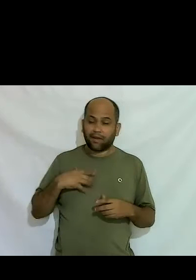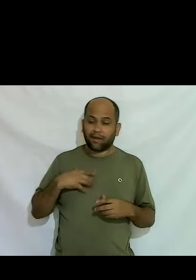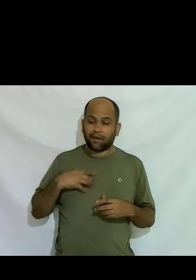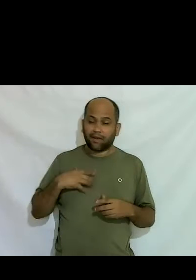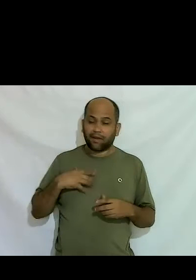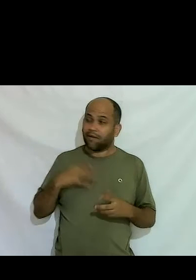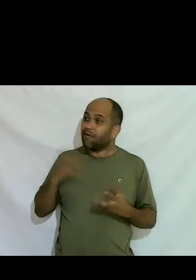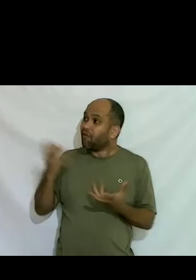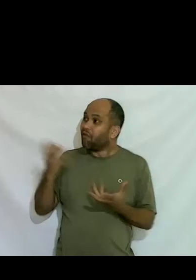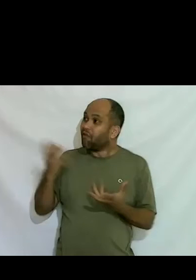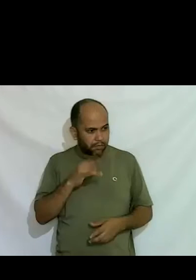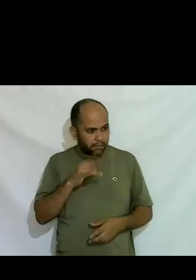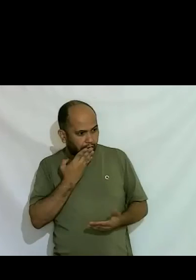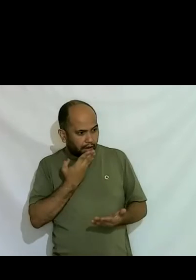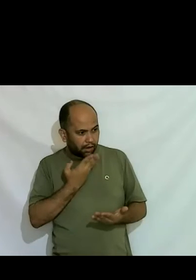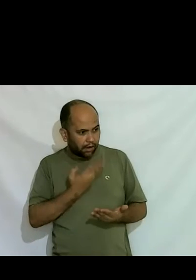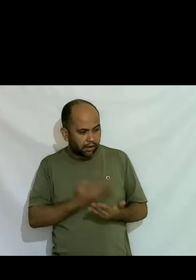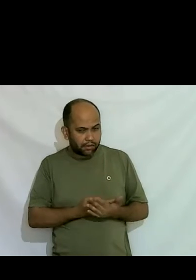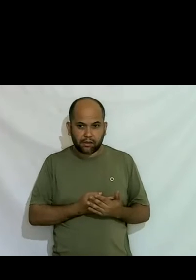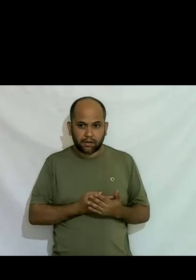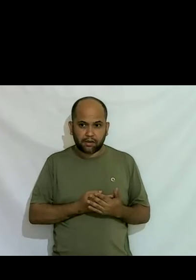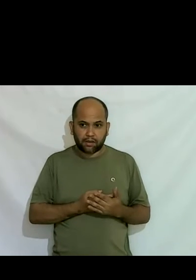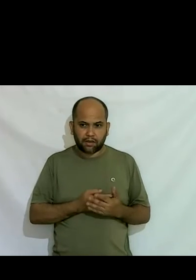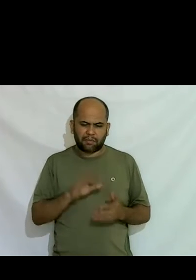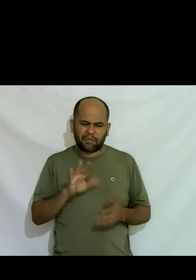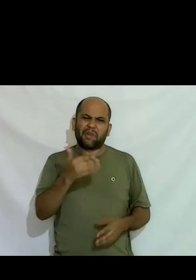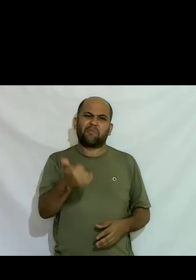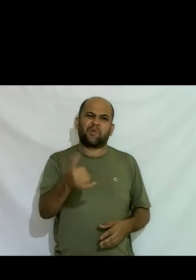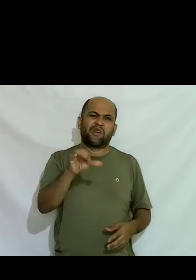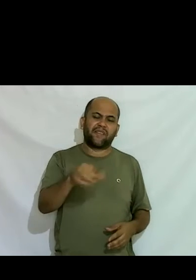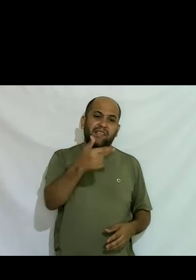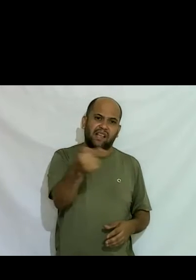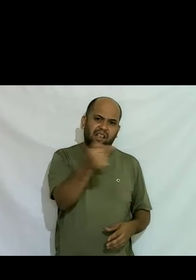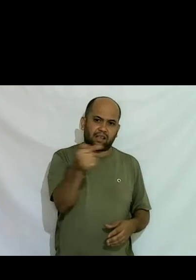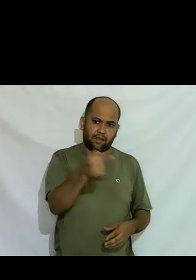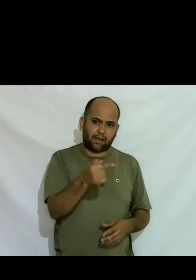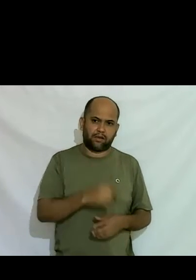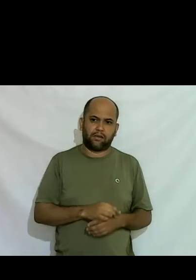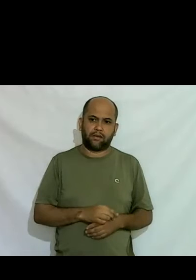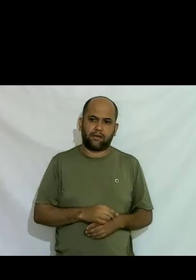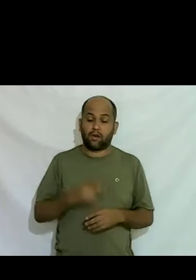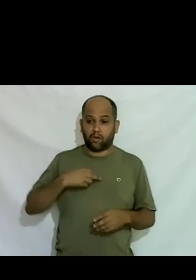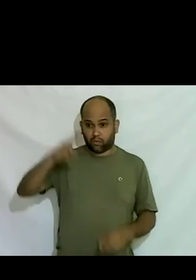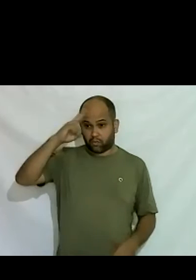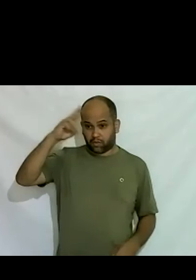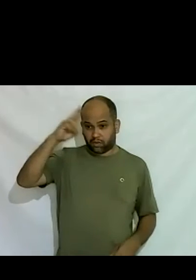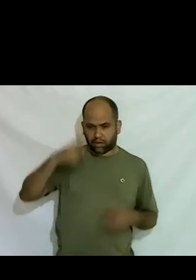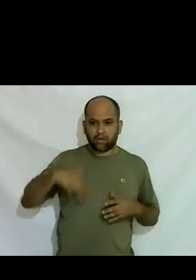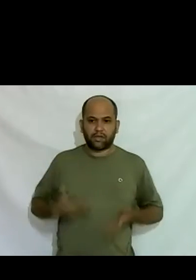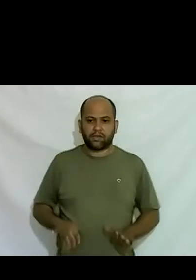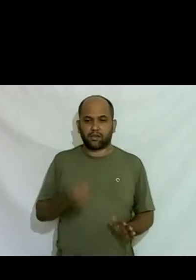em pânico gente mais ou menos 1977 78 regime militar eu sou de 64